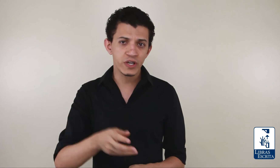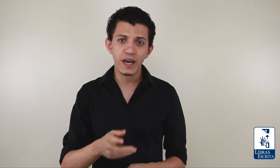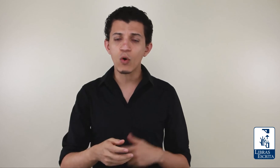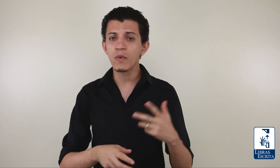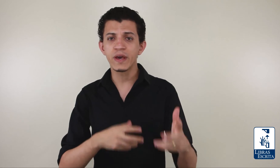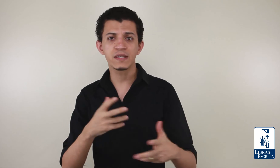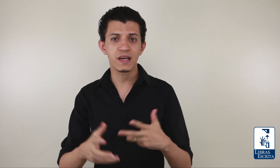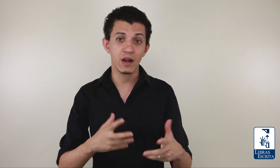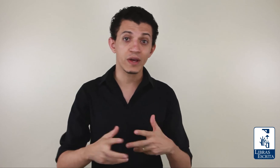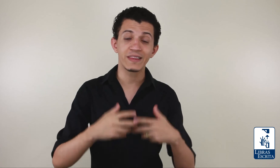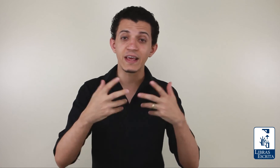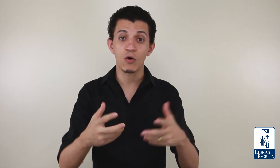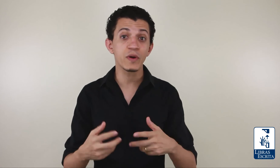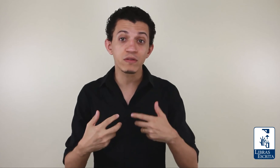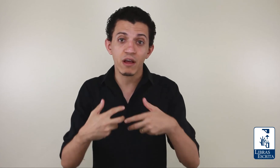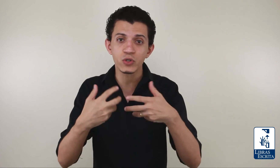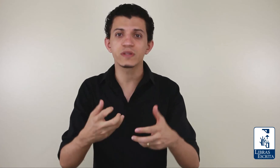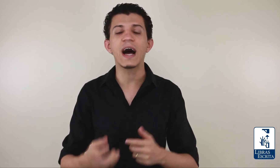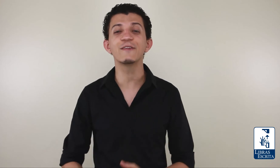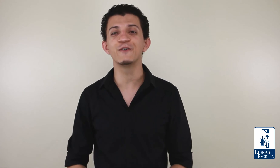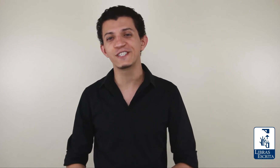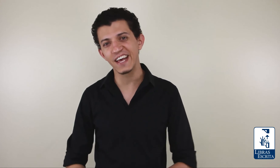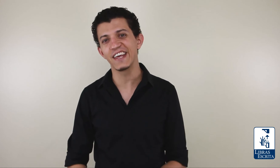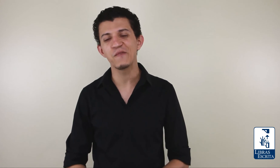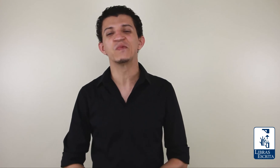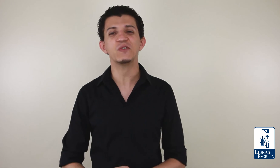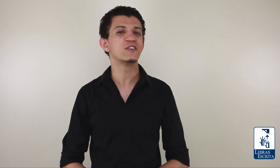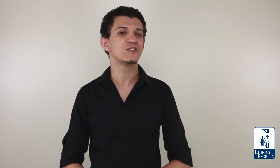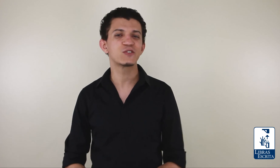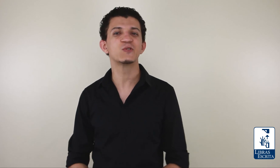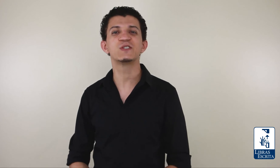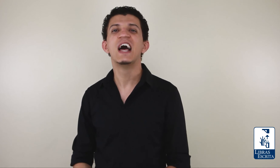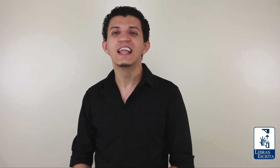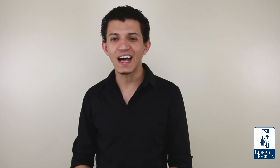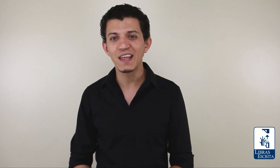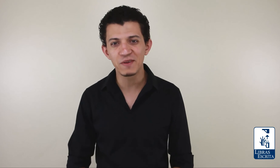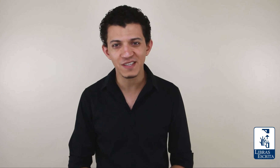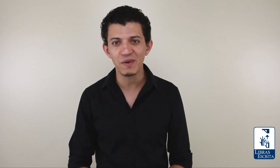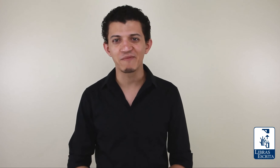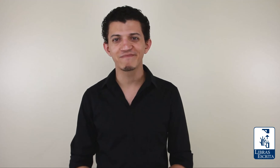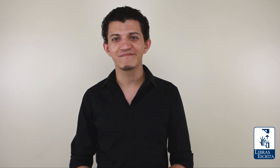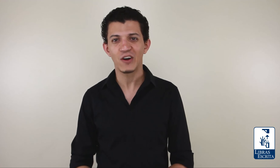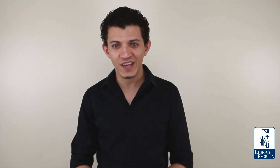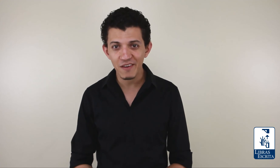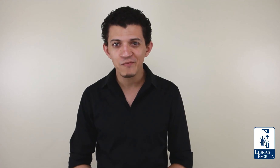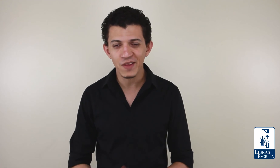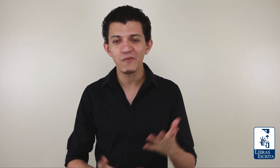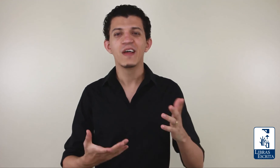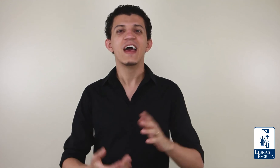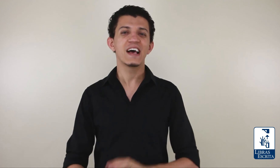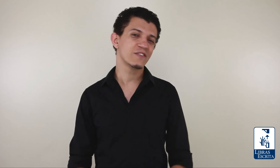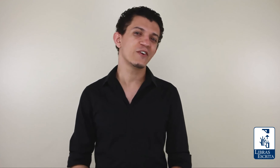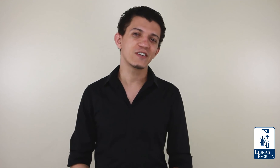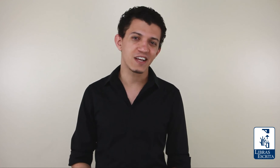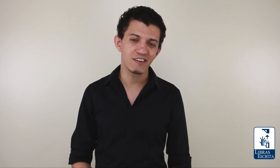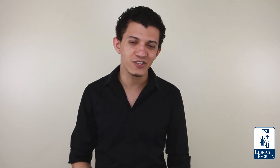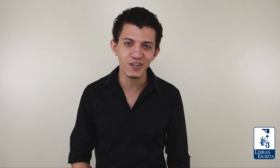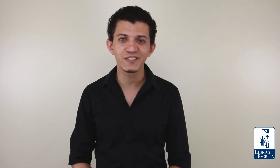Diga aí como que esse canal aqui tem, como que eu tenho ajudado você aí nos seus estudos da Libras também. Ok? Então, essa foi a nossa aula de hoje.